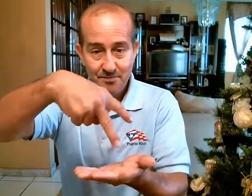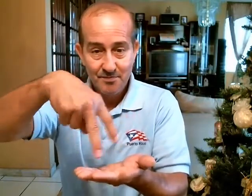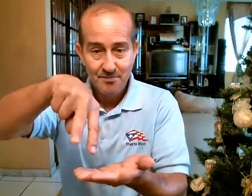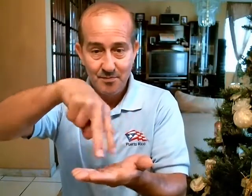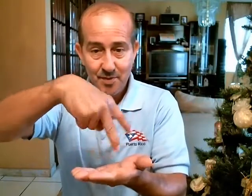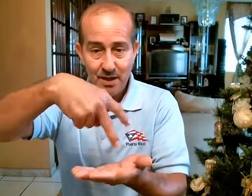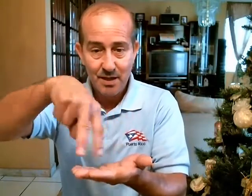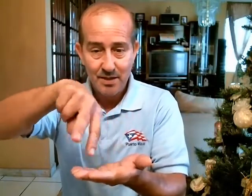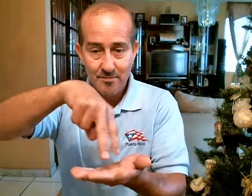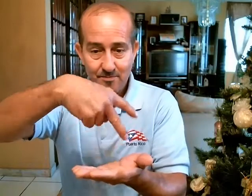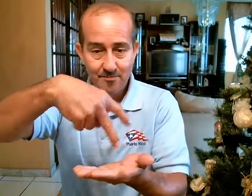Bailar